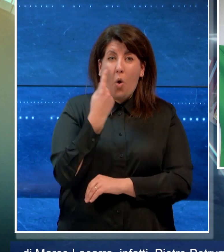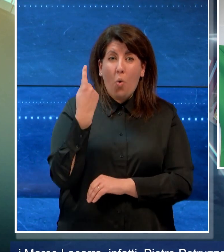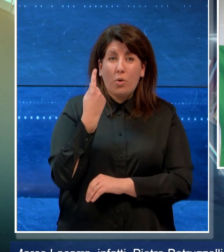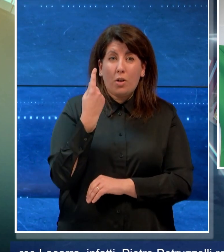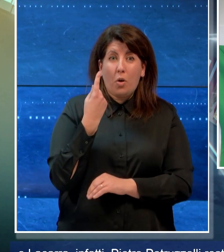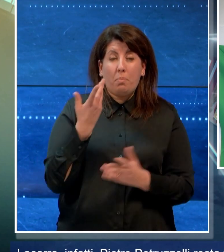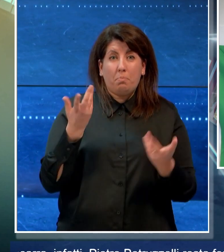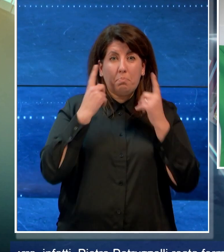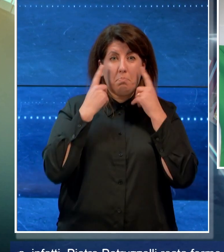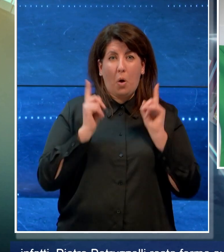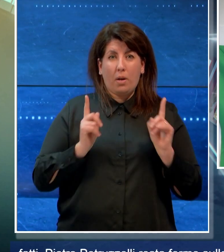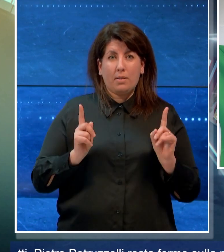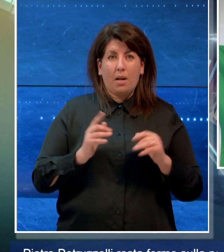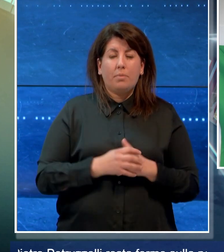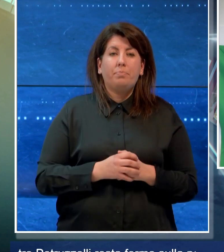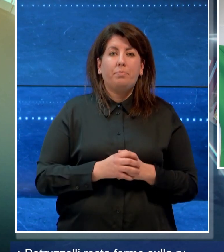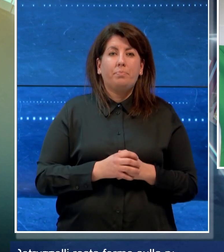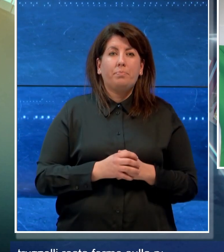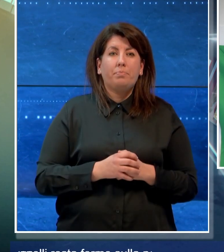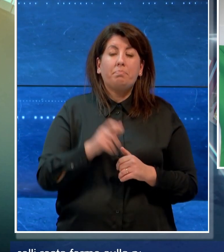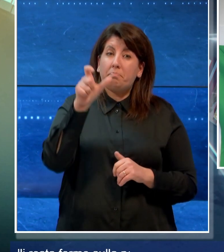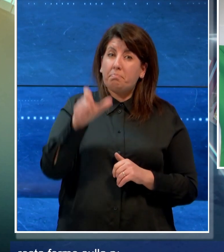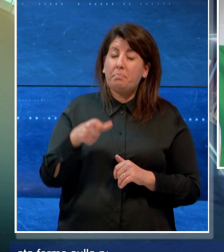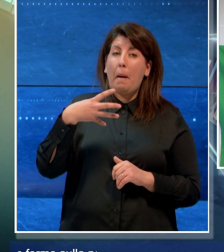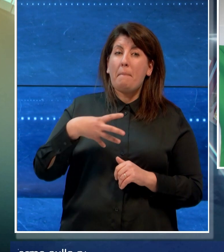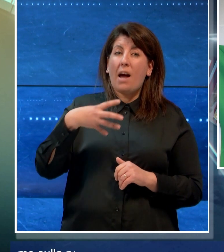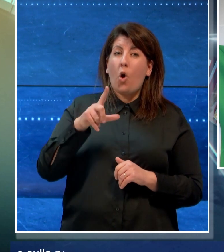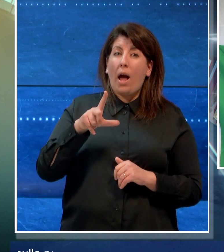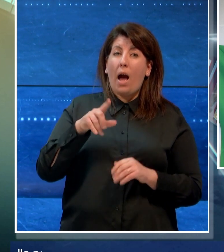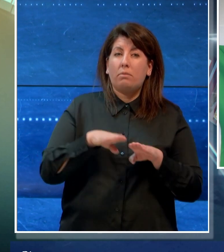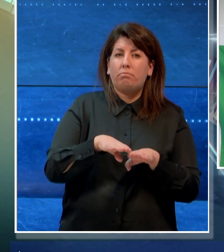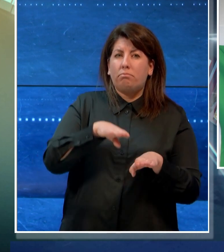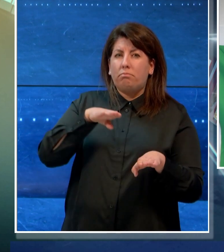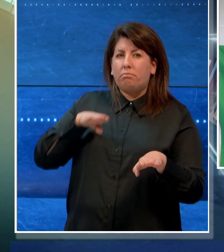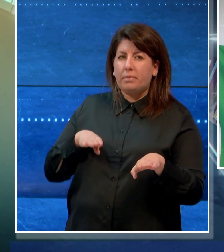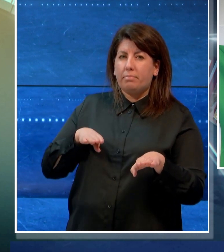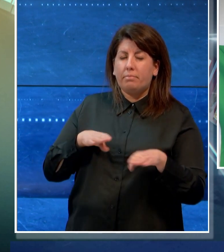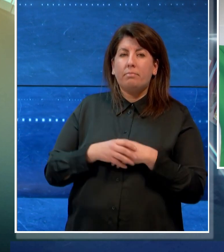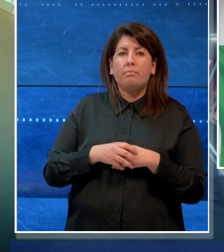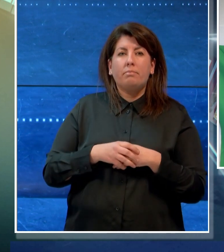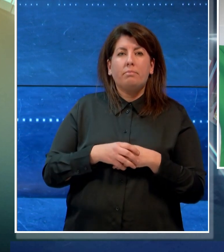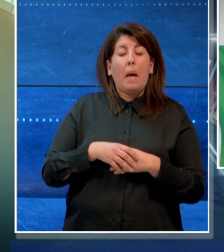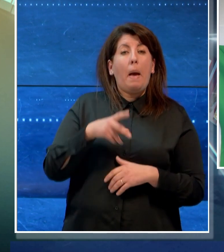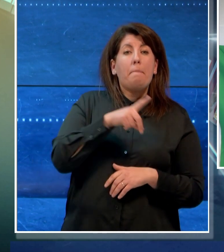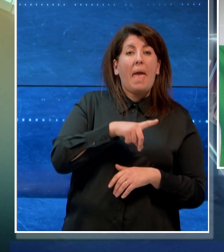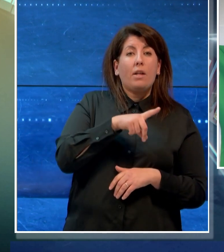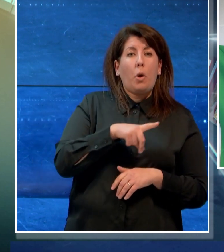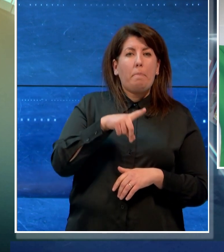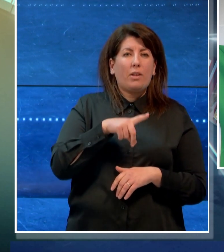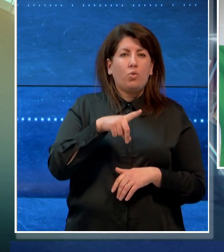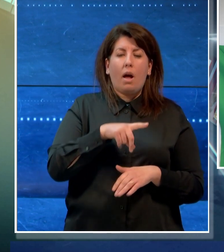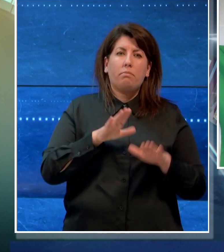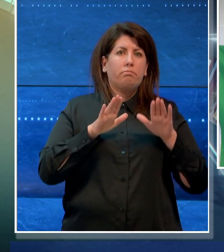Dopo il passo indietro di Marco Lacarra, Pietro Petruzzelli resta fermo sulla posizione,